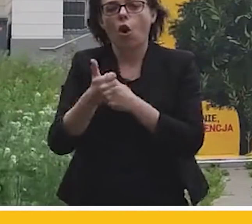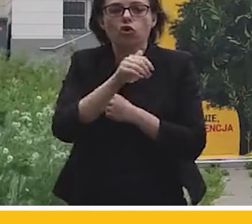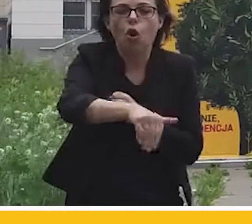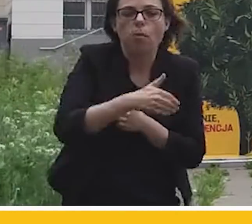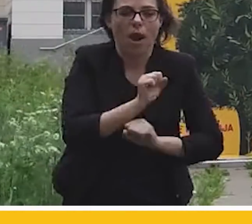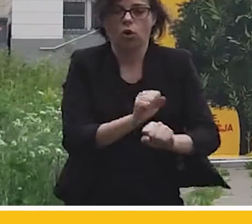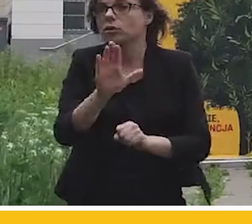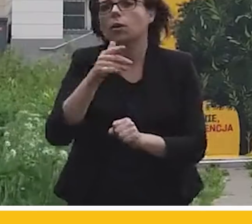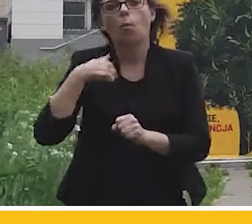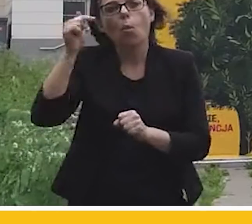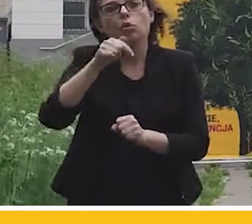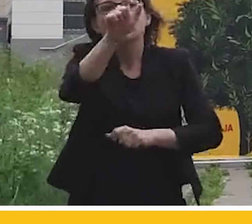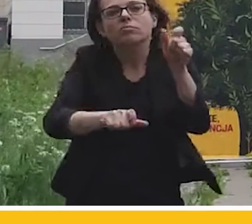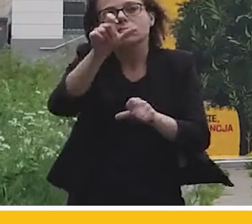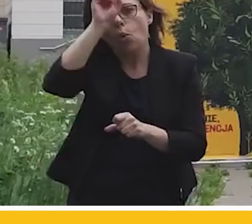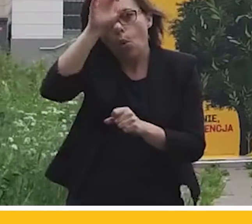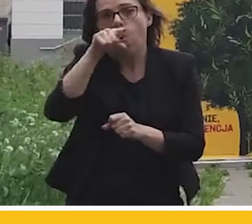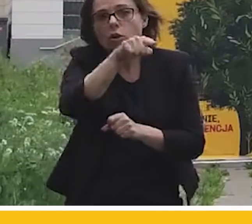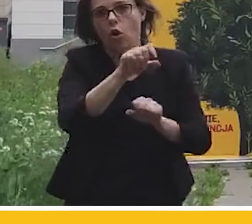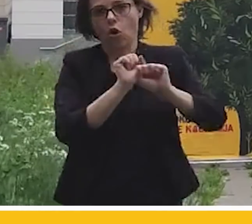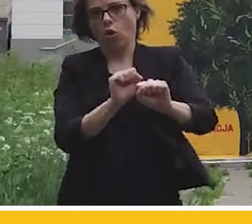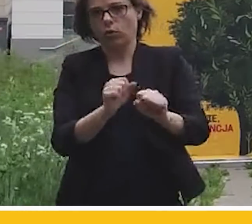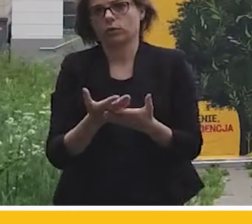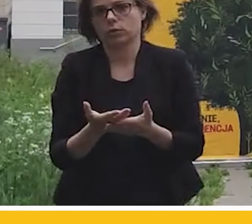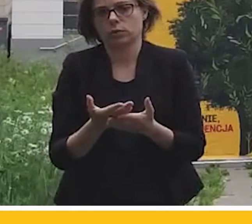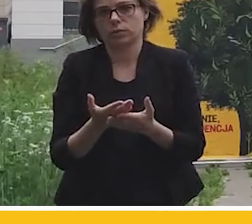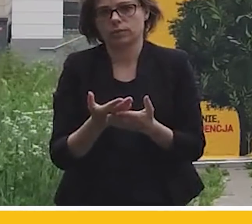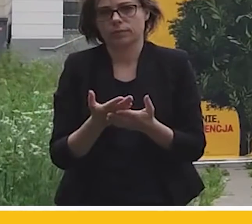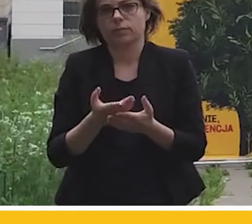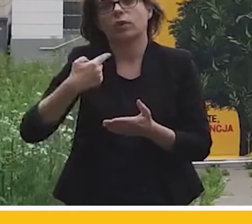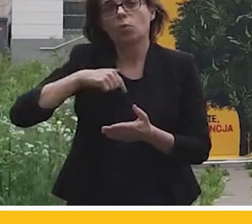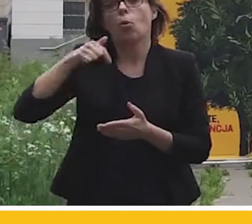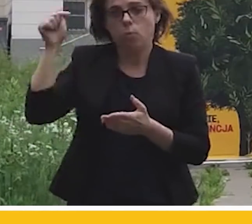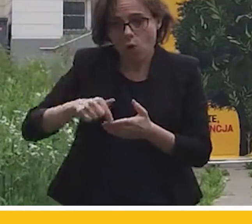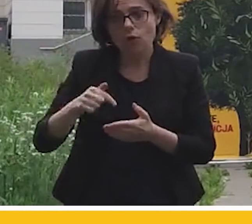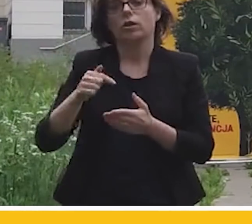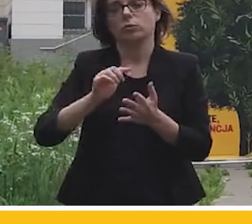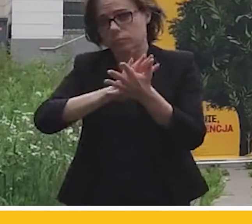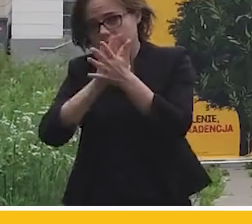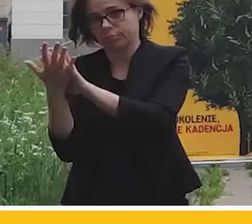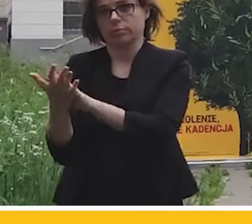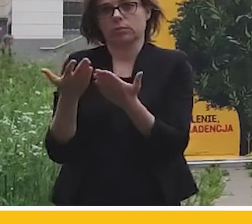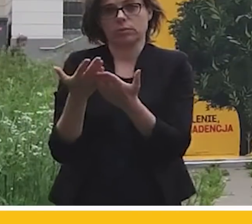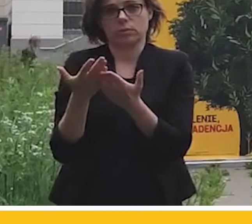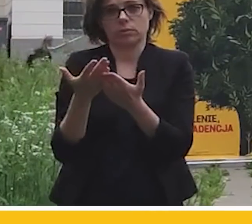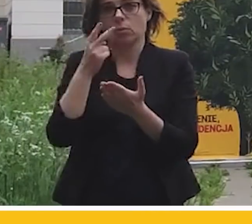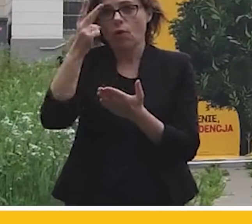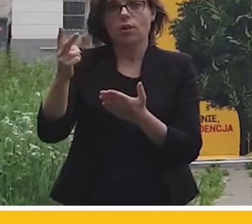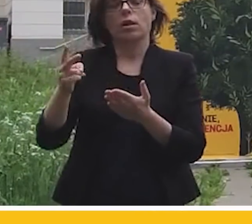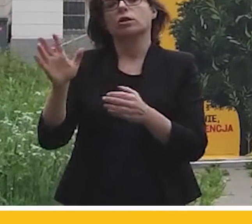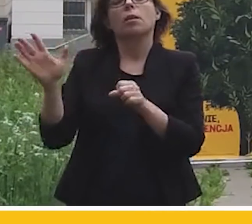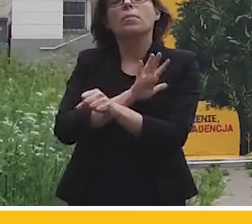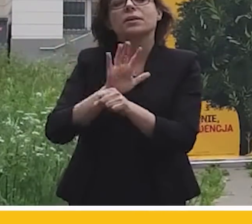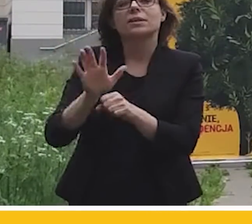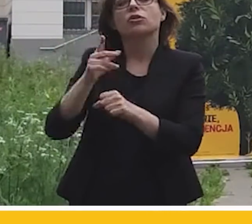chronić górników. I my mamy iść wreszcie w tę stronę, w którą i tak będziemy musieli iść. Co pokazują choćby decyzje biznesowe